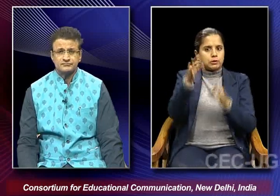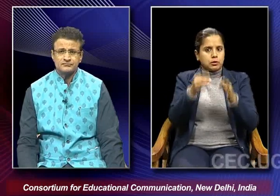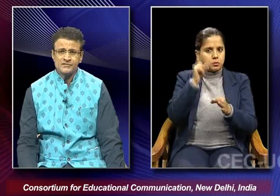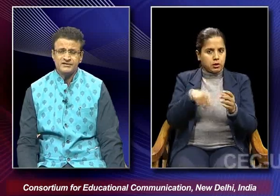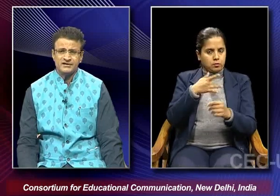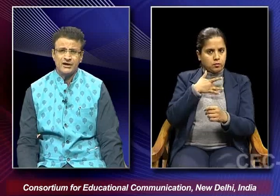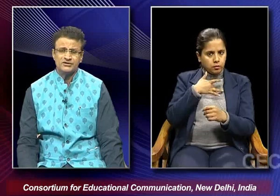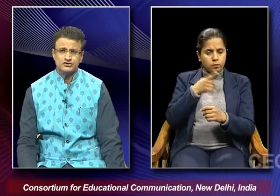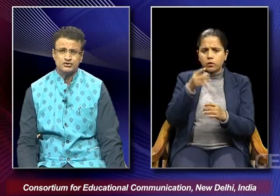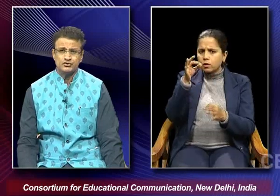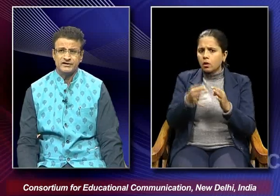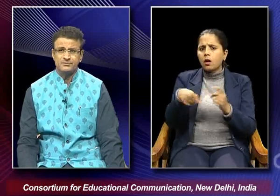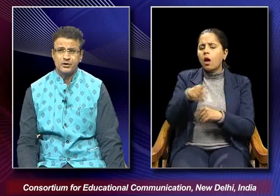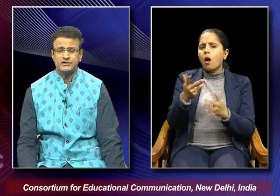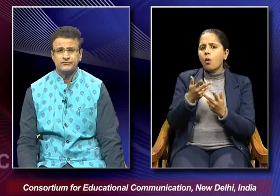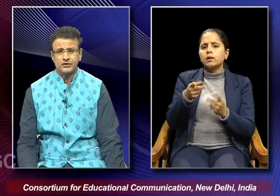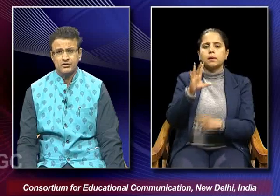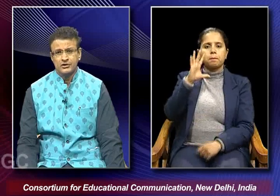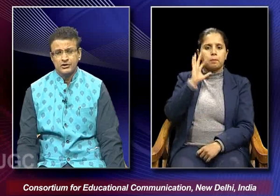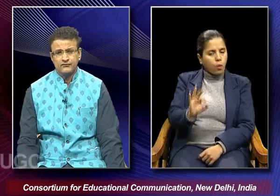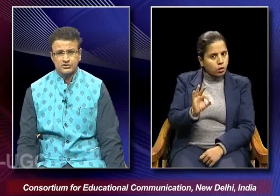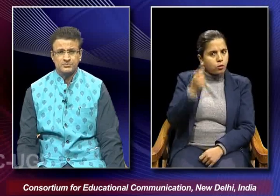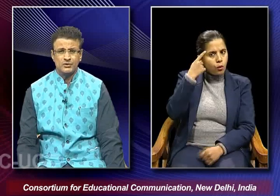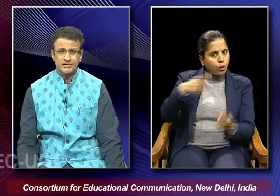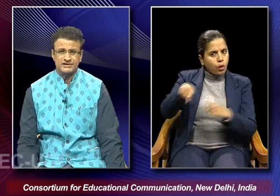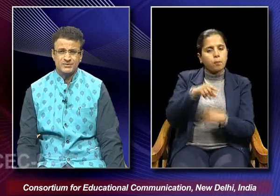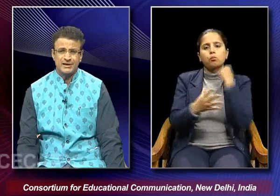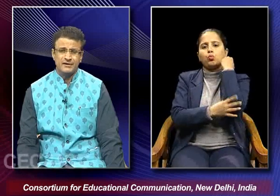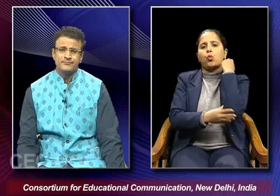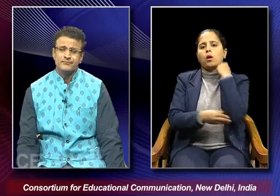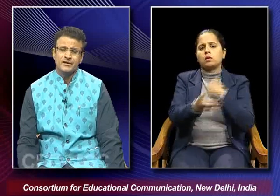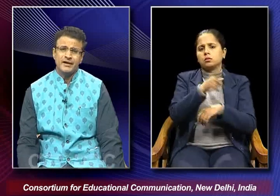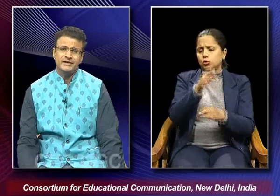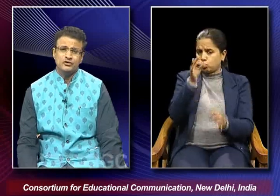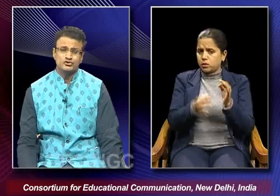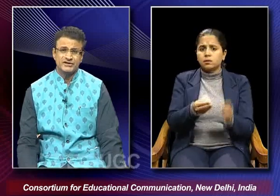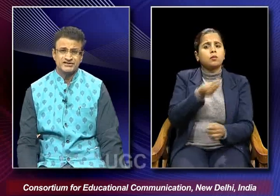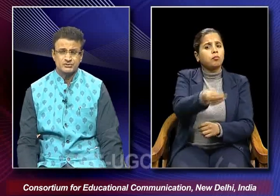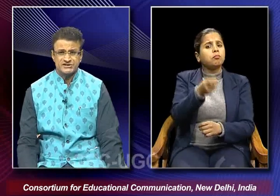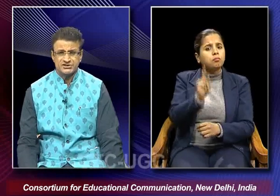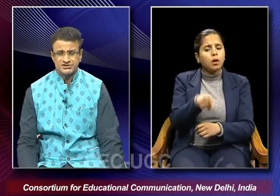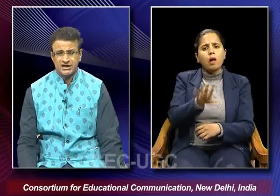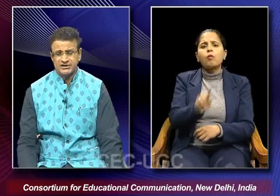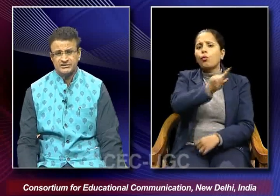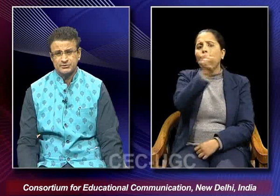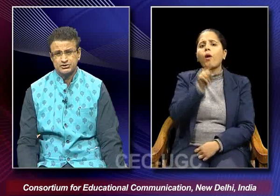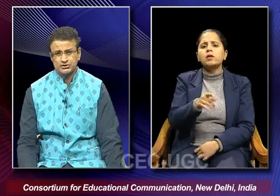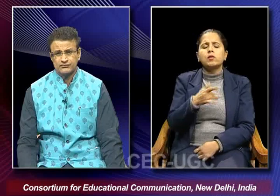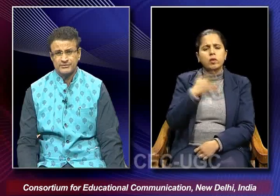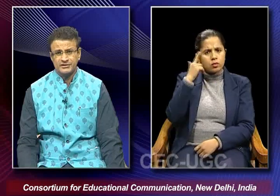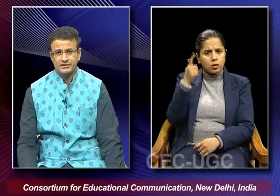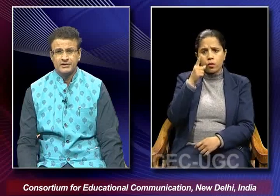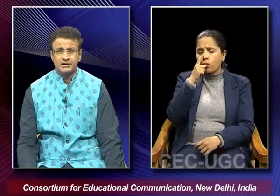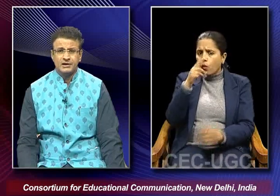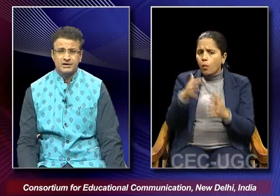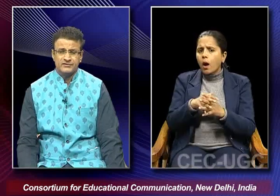justice that how it is also very important for for the poor as well and it also raises questions regarding the position of